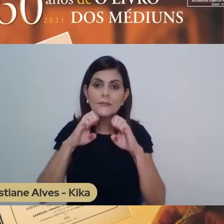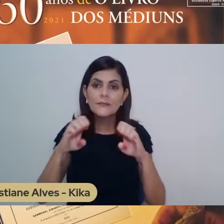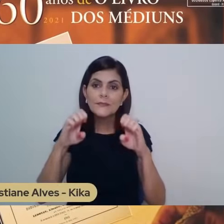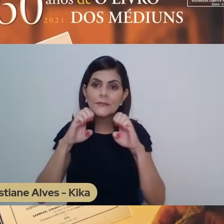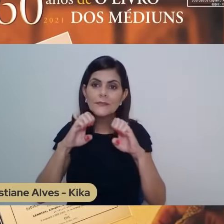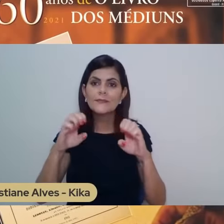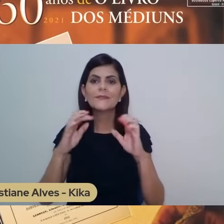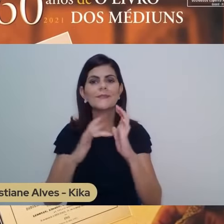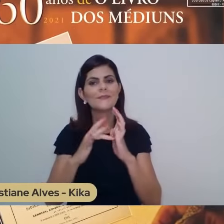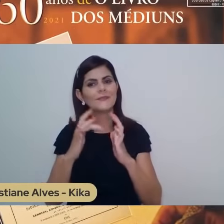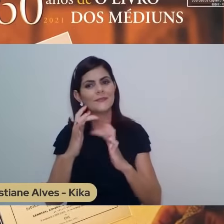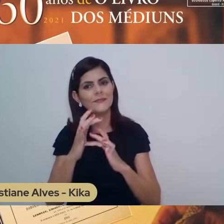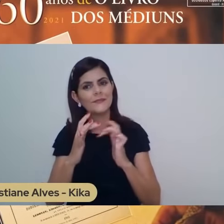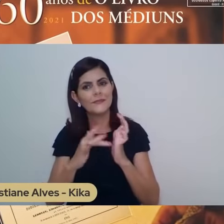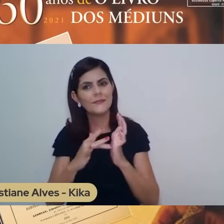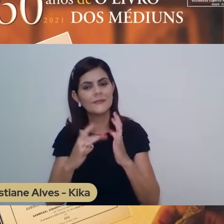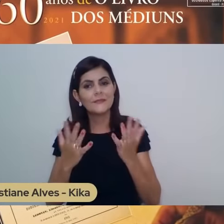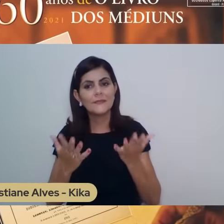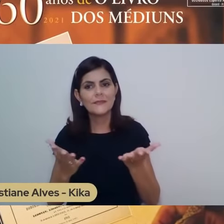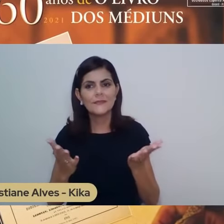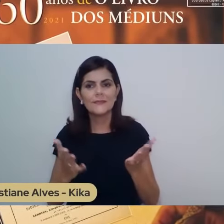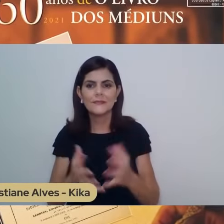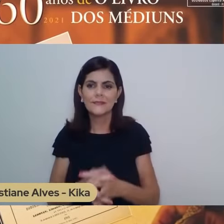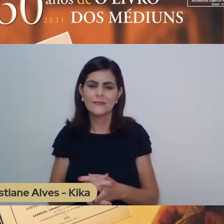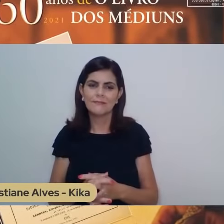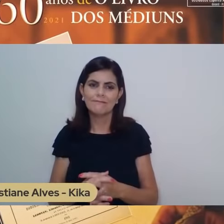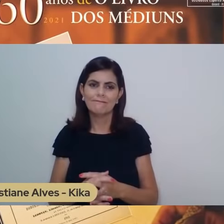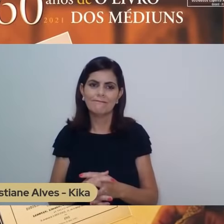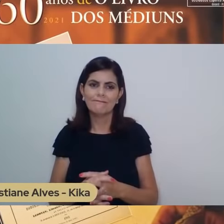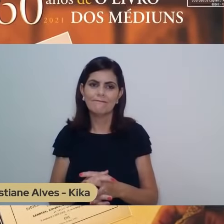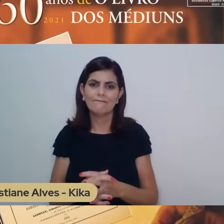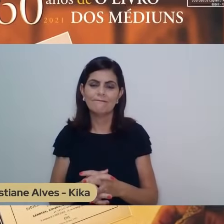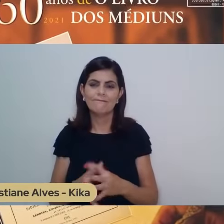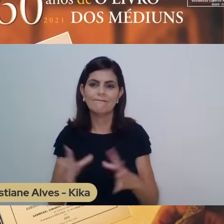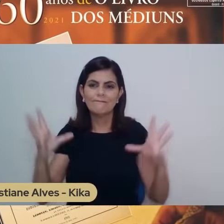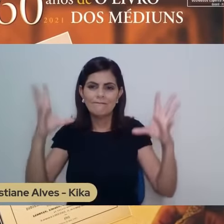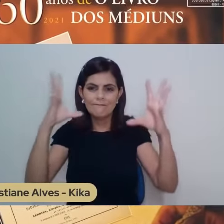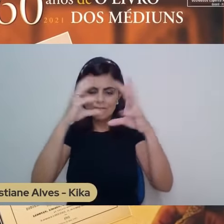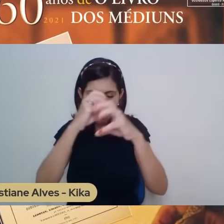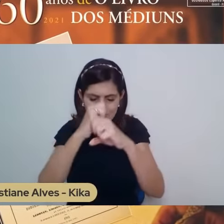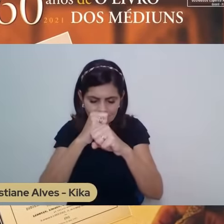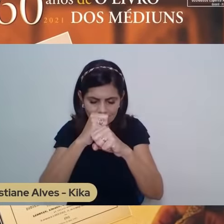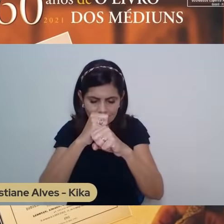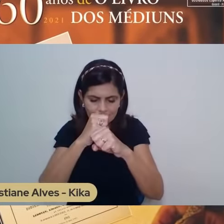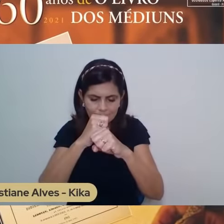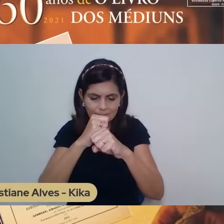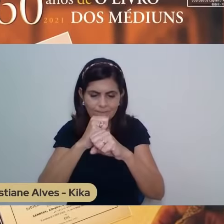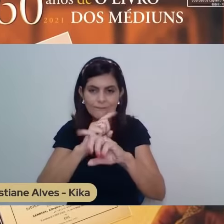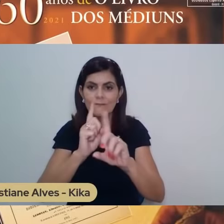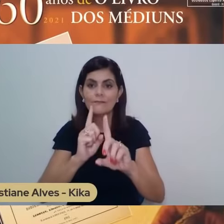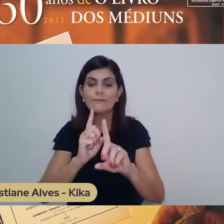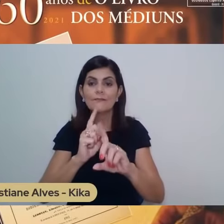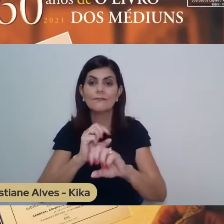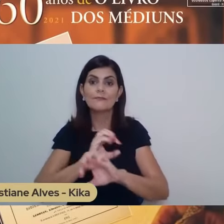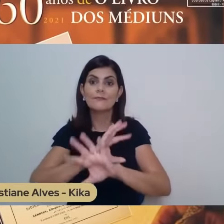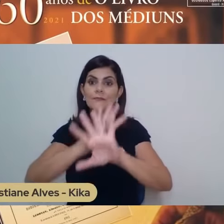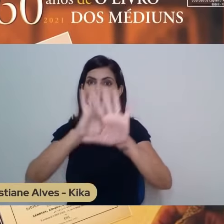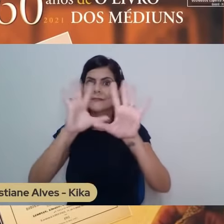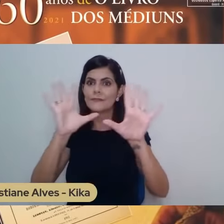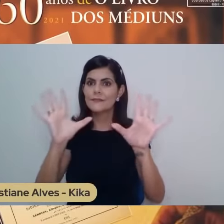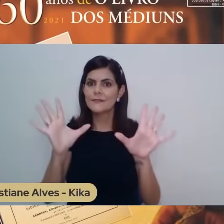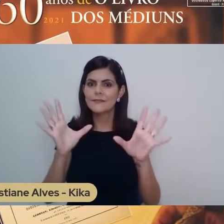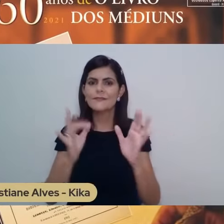imensas. A resistência das sombras à luz de que Jesus, por meio da sua